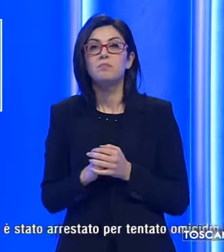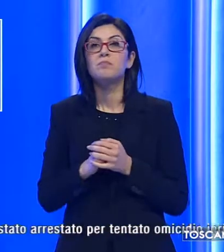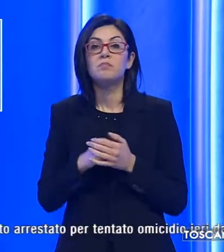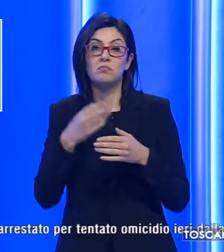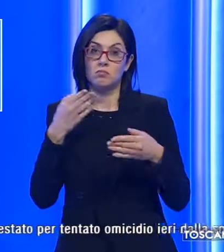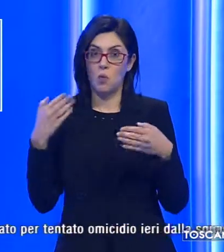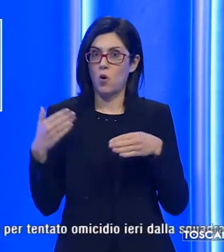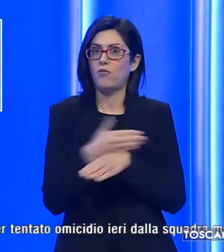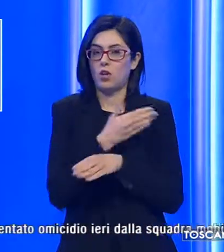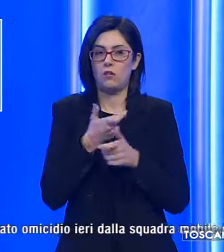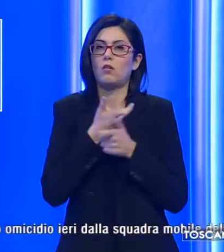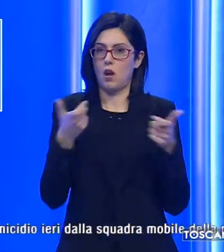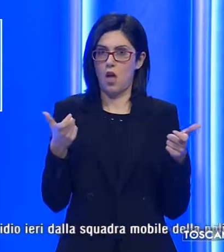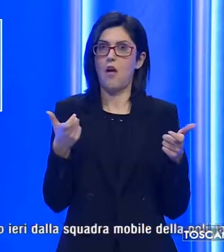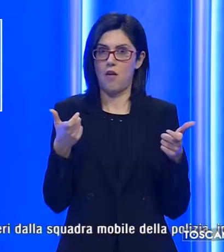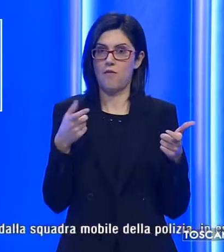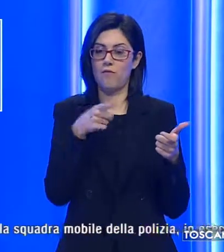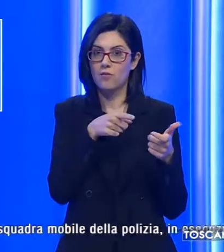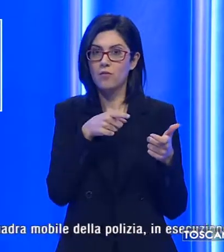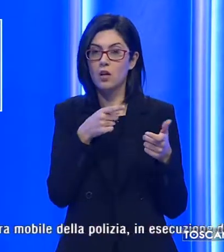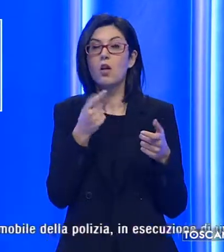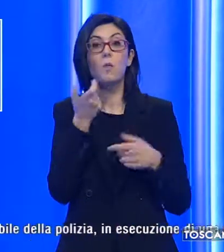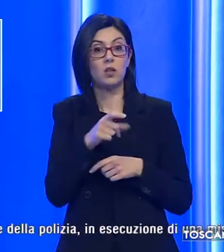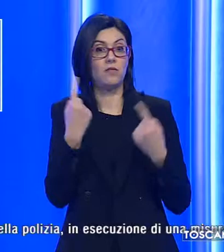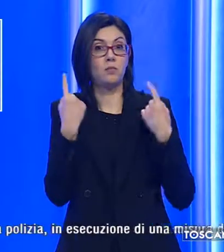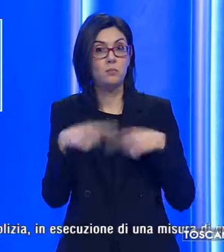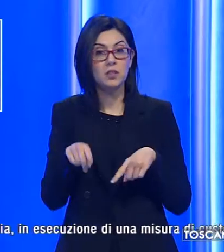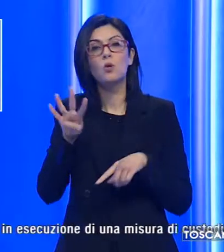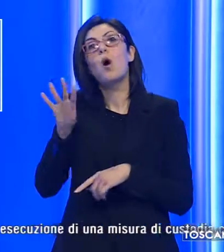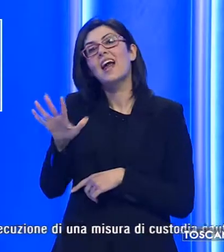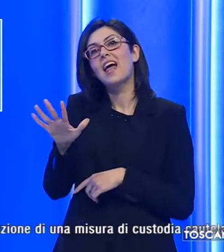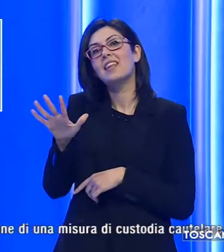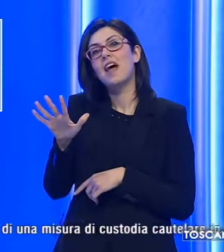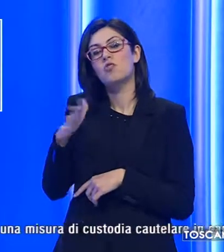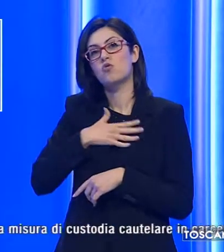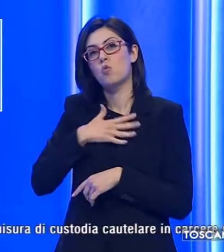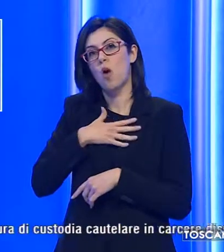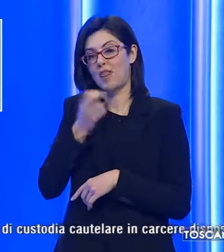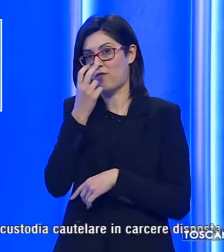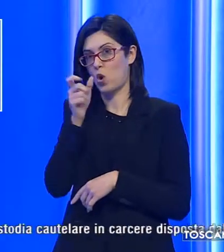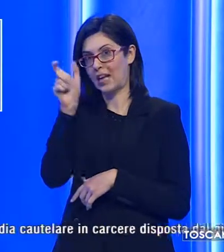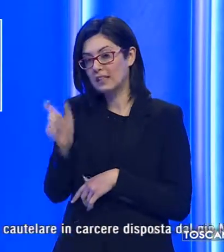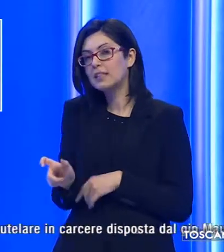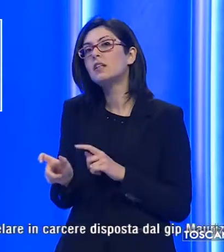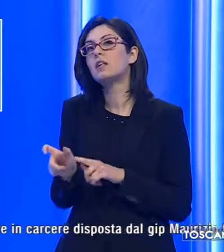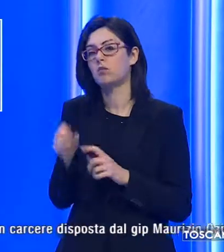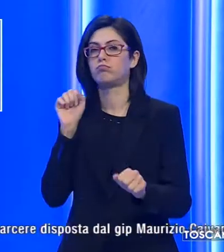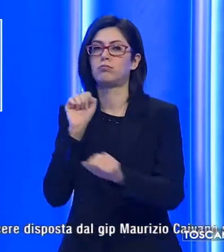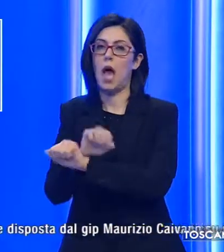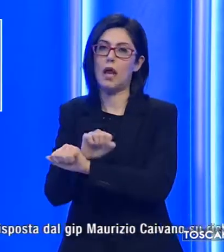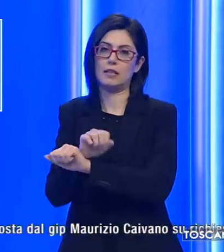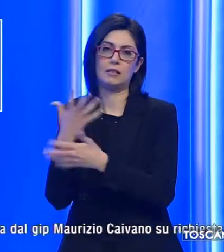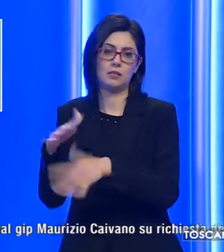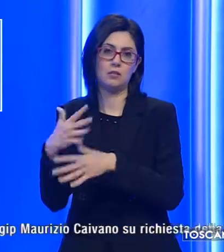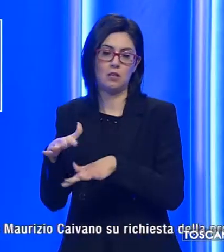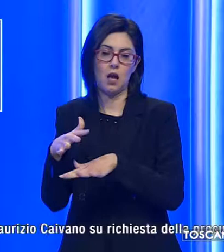ferendolo in modo grave. Per questo un 45enne fiorentino è stato arrestato